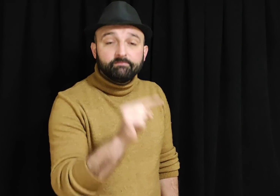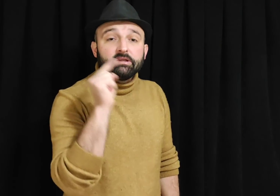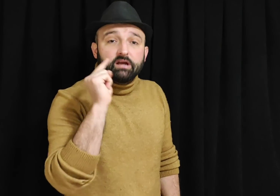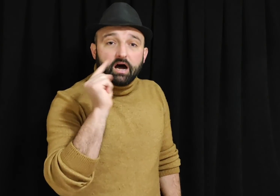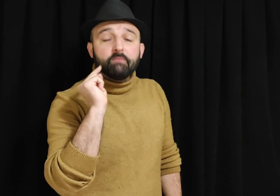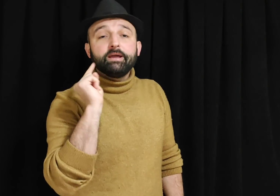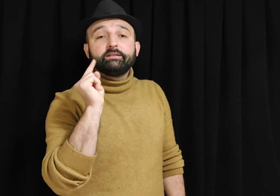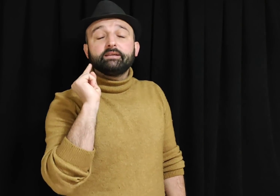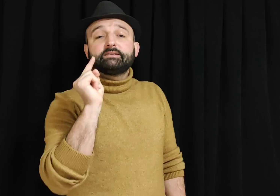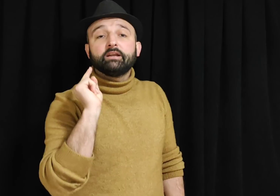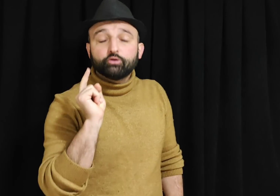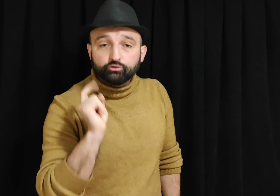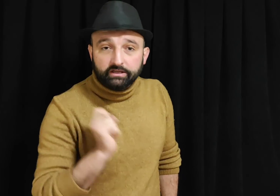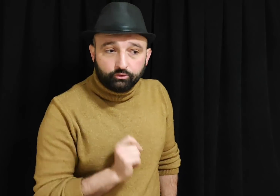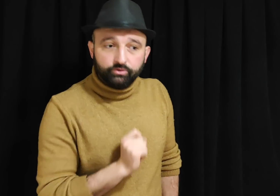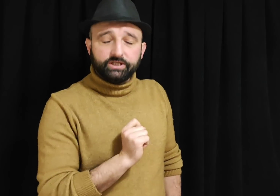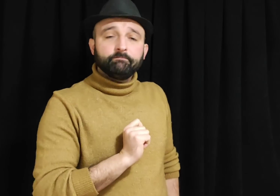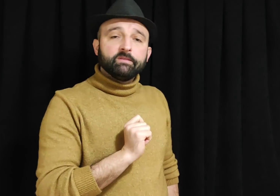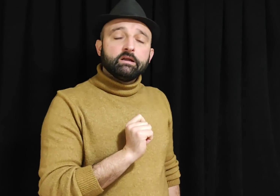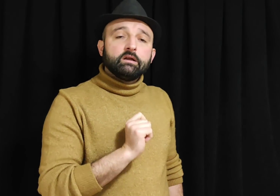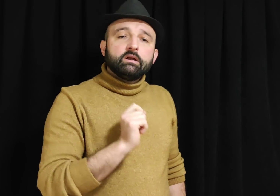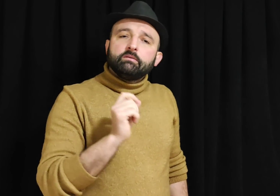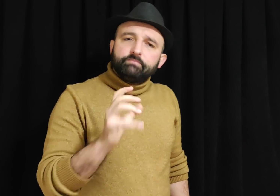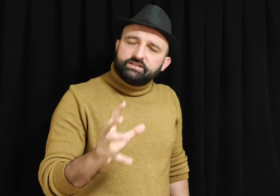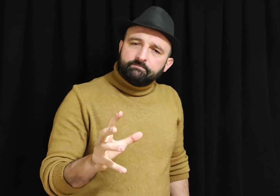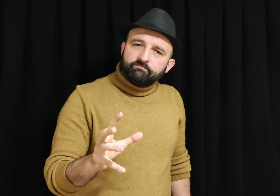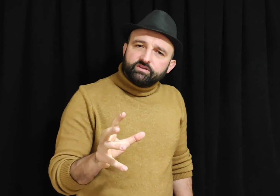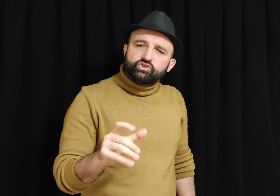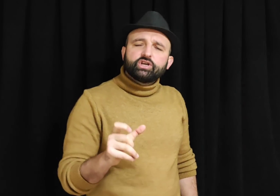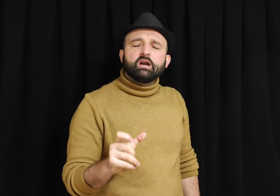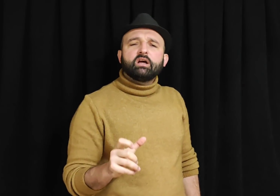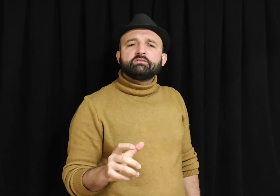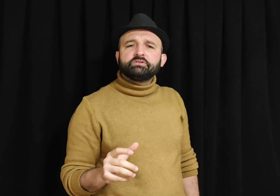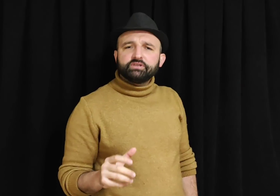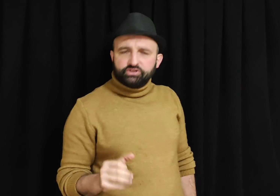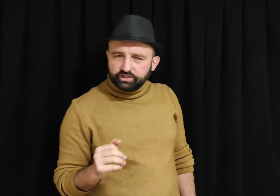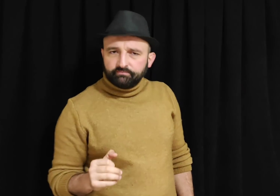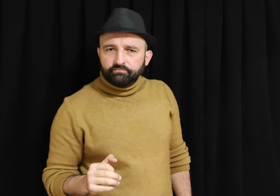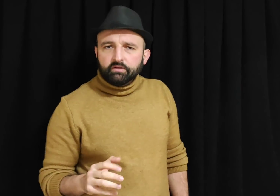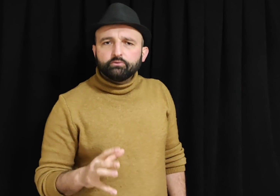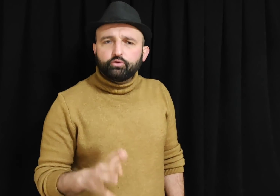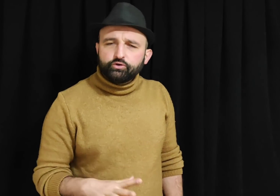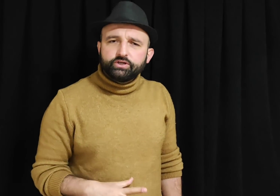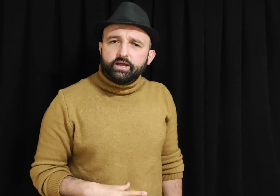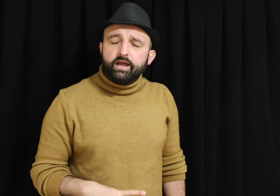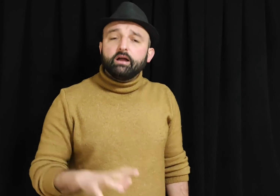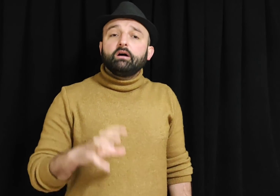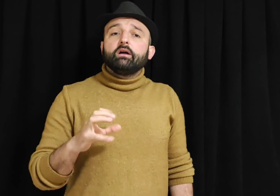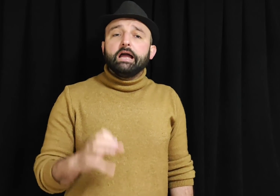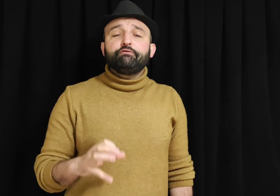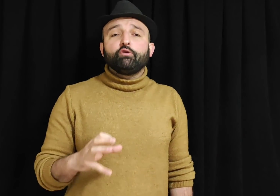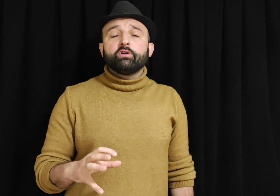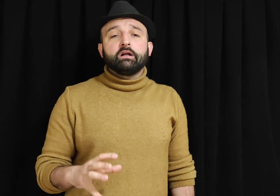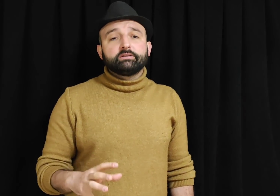ABD Senatosuna diyor ki, bizim çıkarlarımız için Türkiye'ye F-16